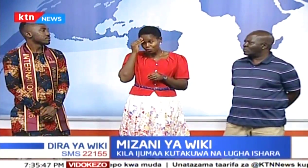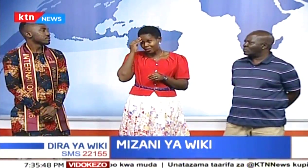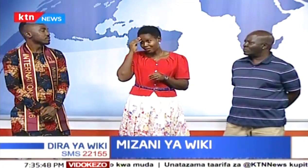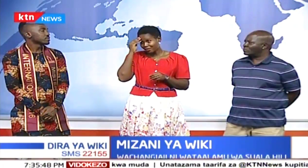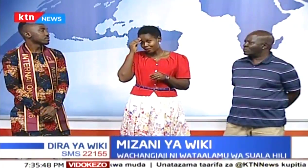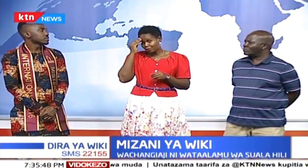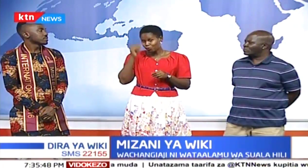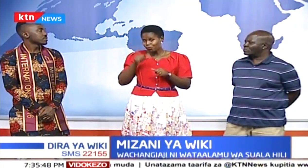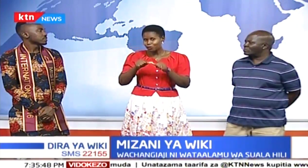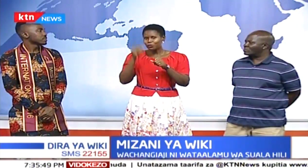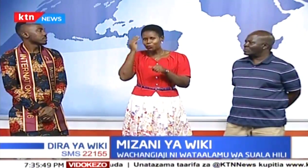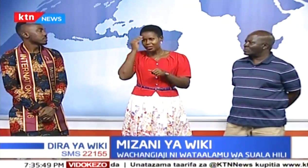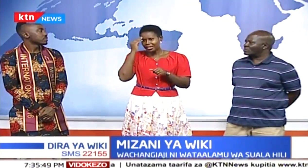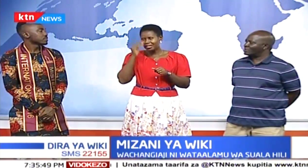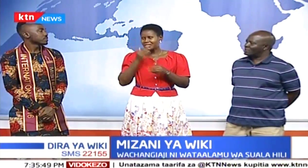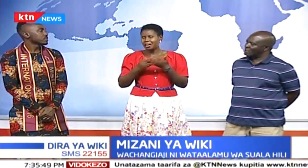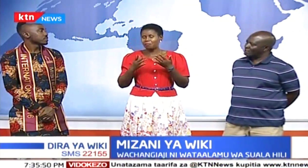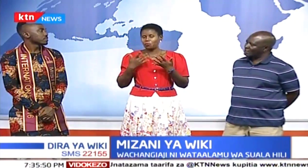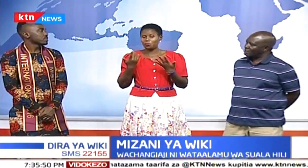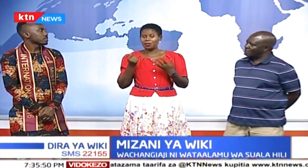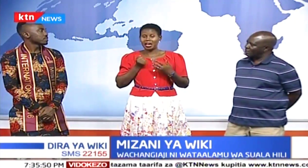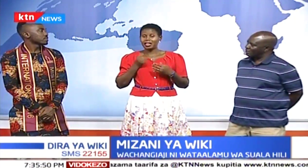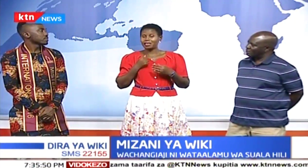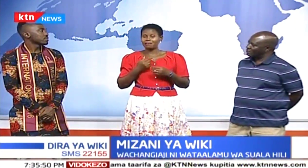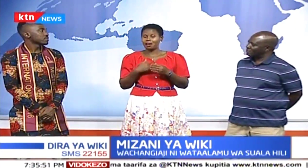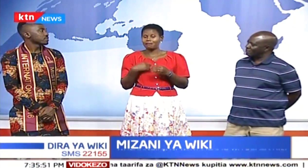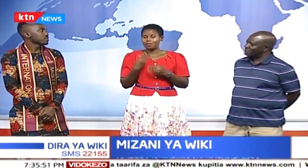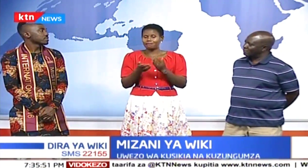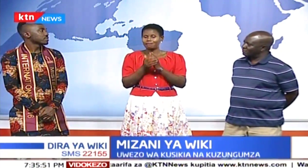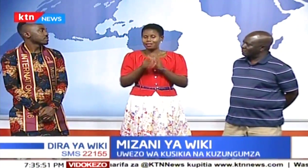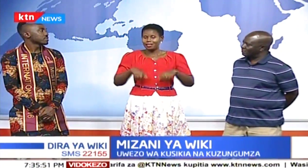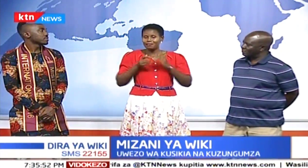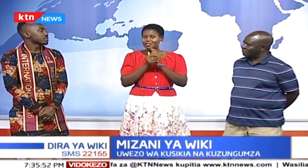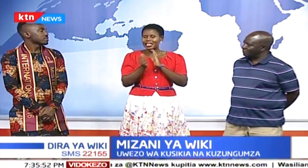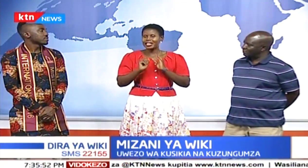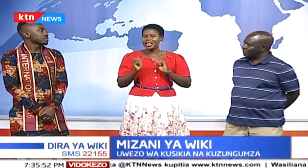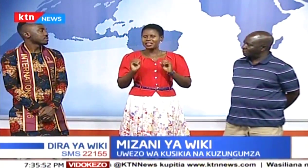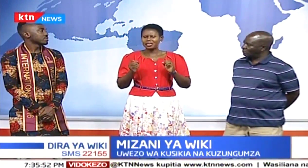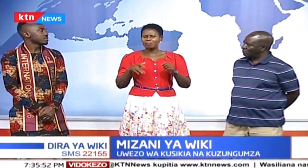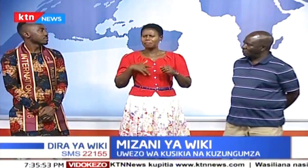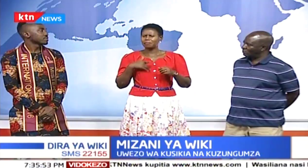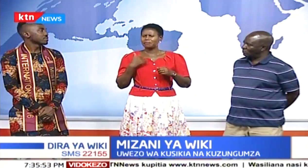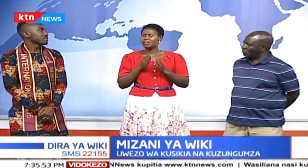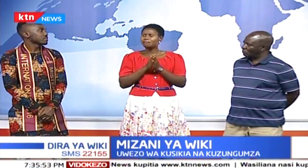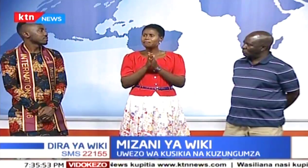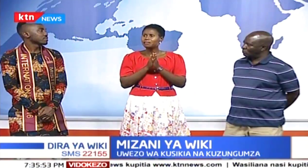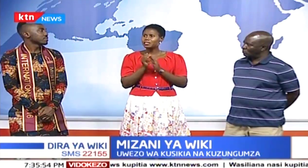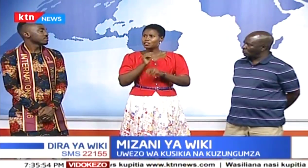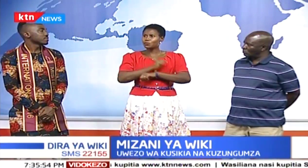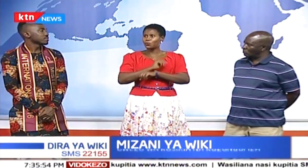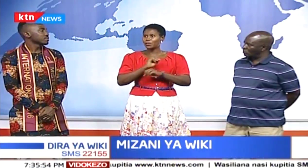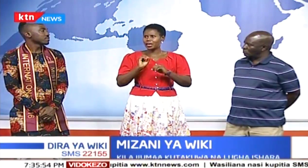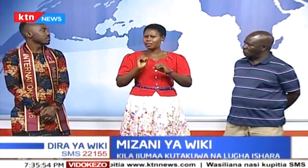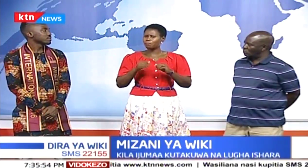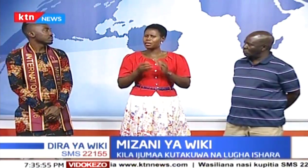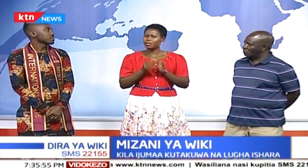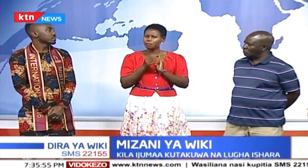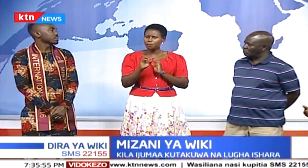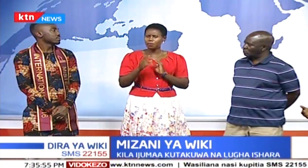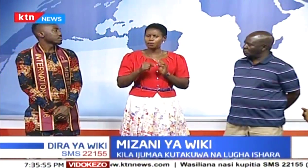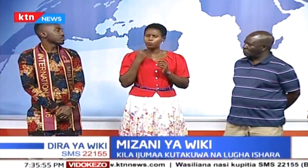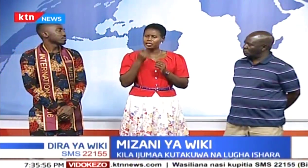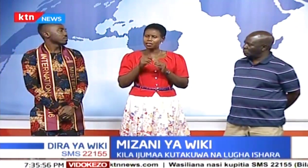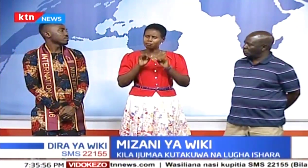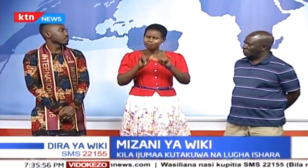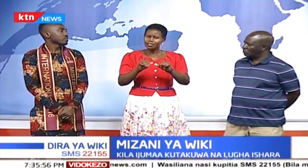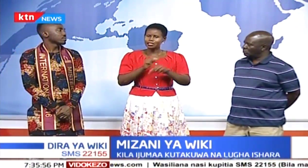na hekima na pia wameweza kuhamasisho kuhusu shida zile wakonazo kama wasichana. Ndiyo wanapo